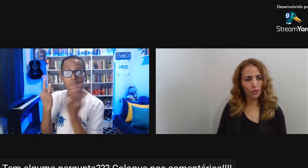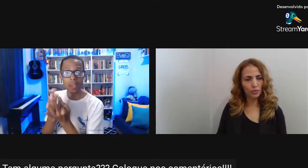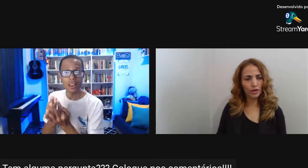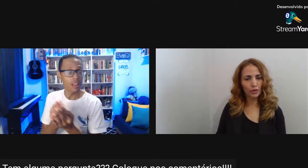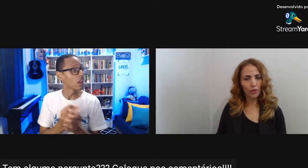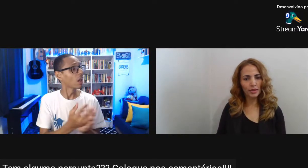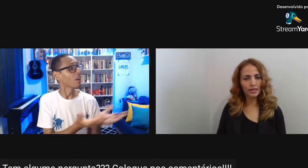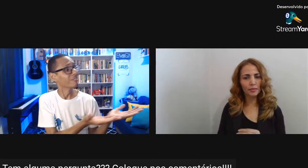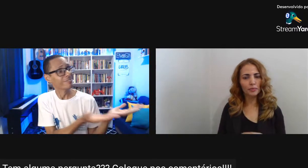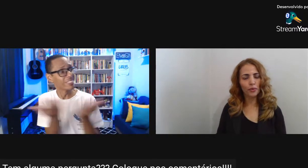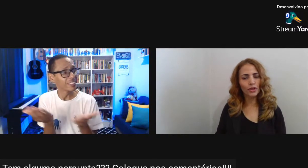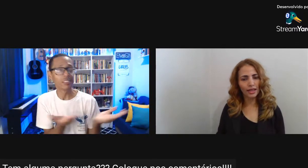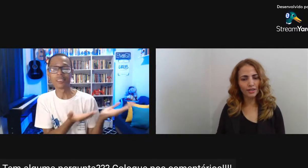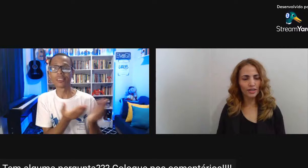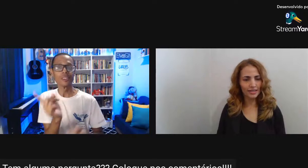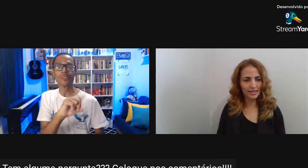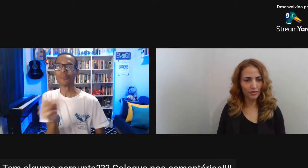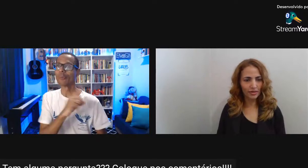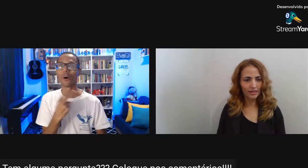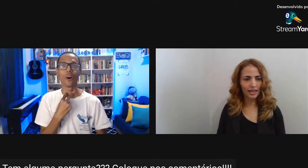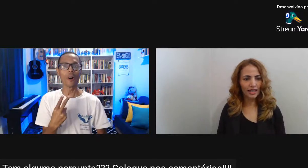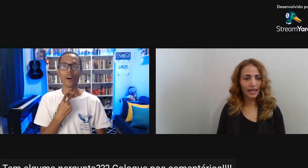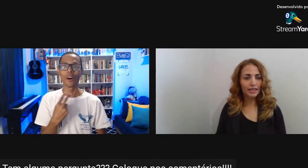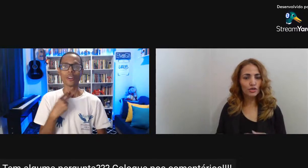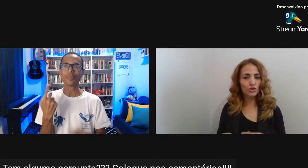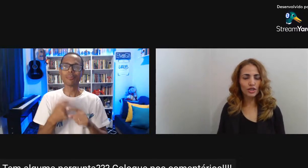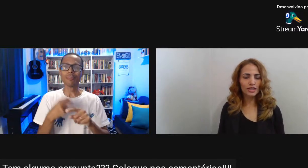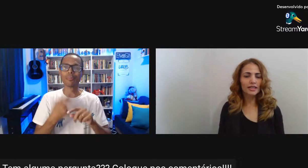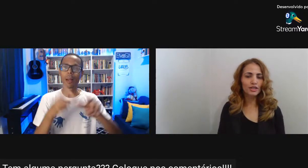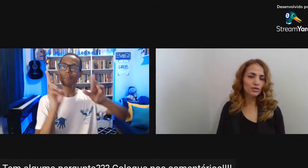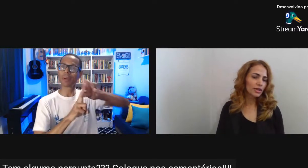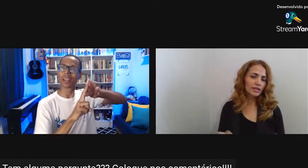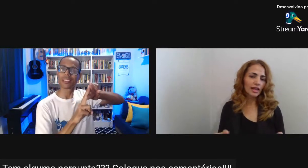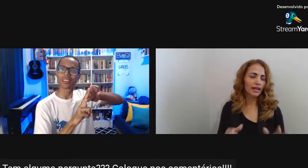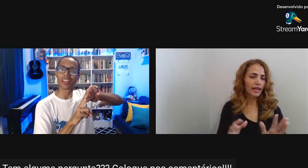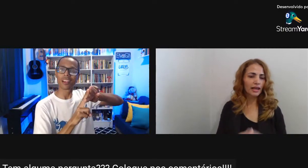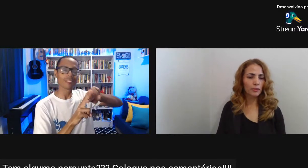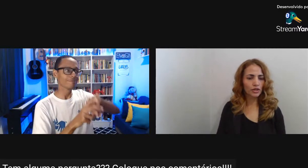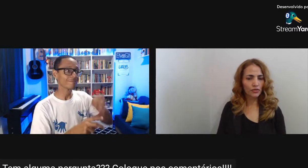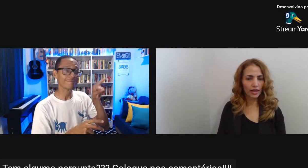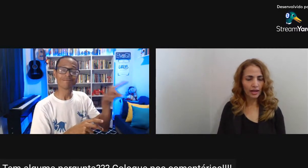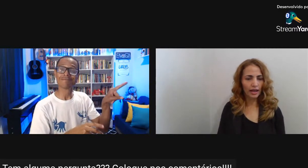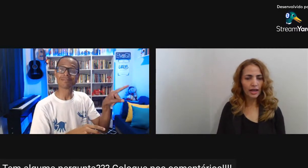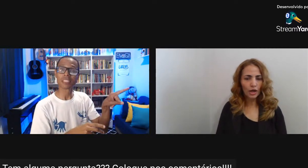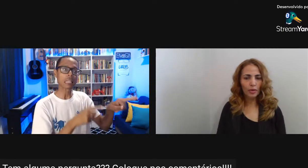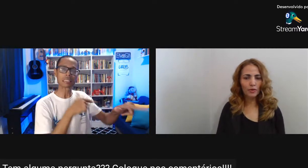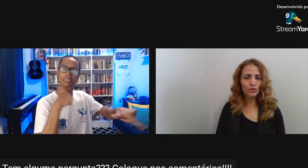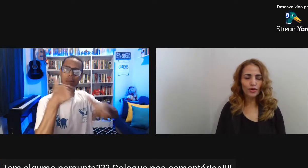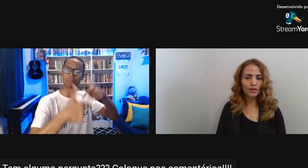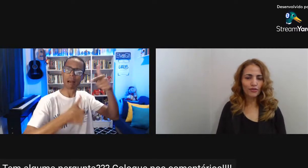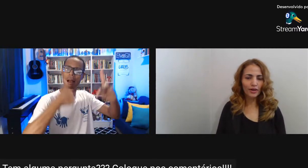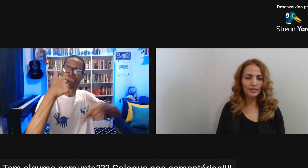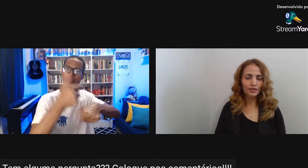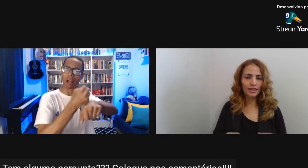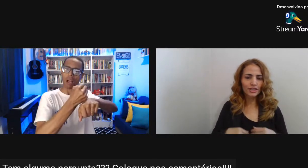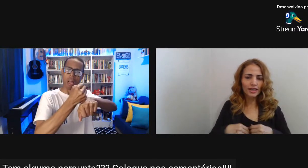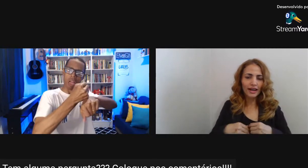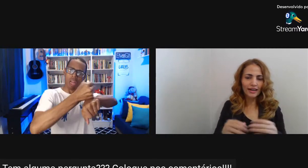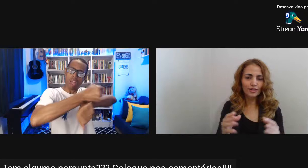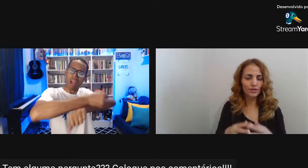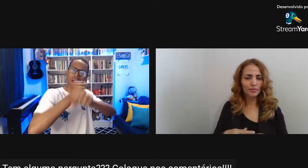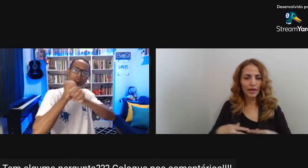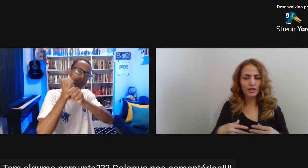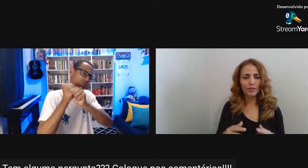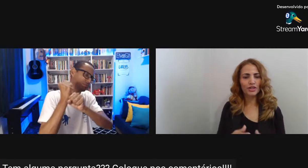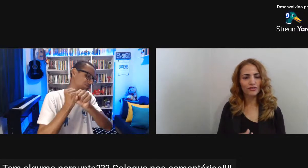que ele a colocou Porque ele é um homem Que tem poder de decisão E a justiça decidiu Que se ela quer Ela pode ficar lá Uma pessoa Que foi durante